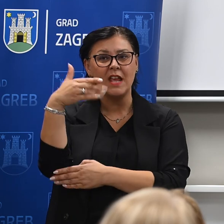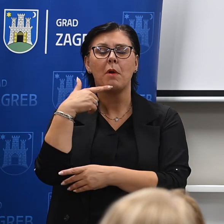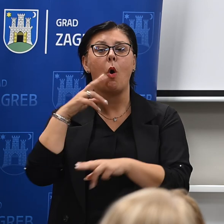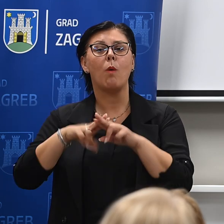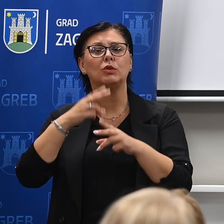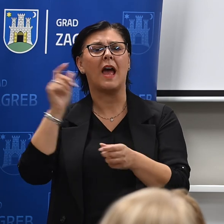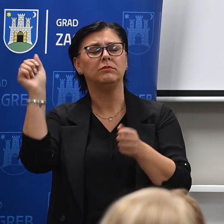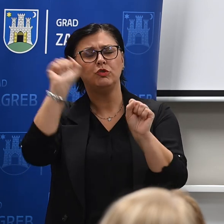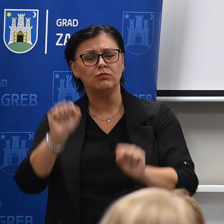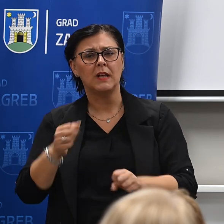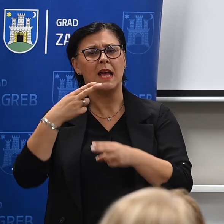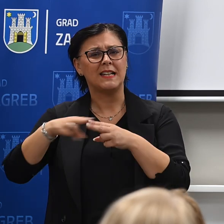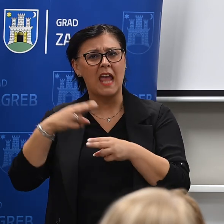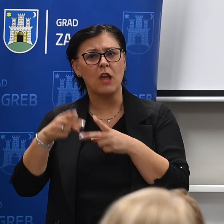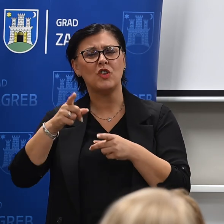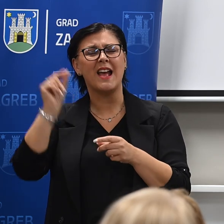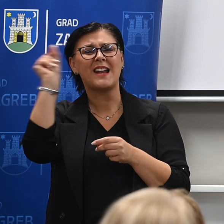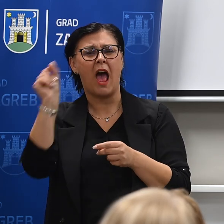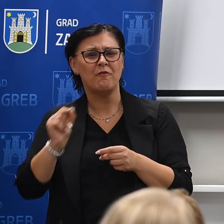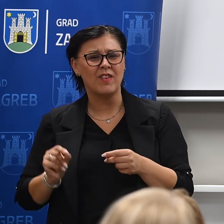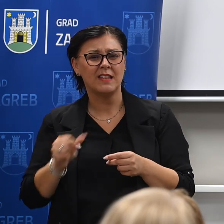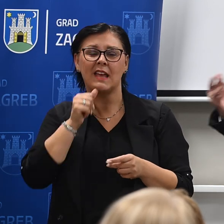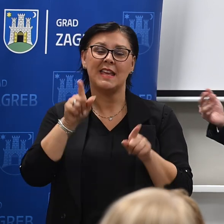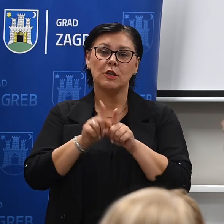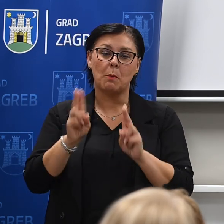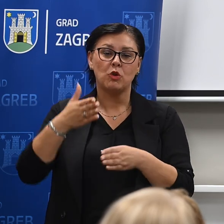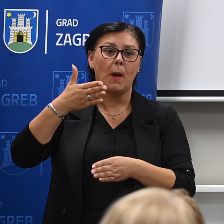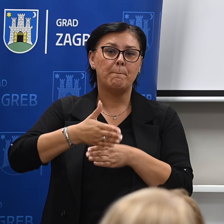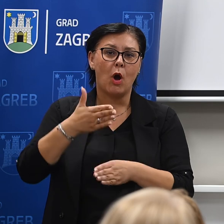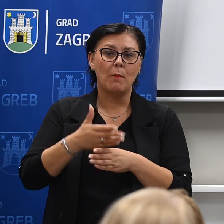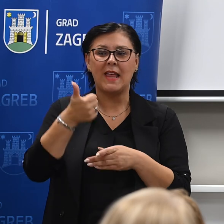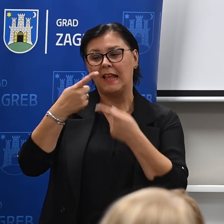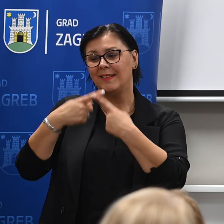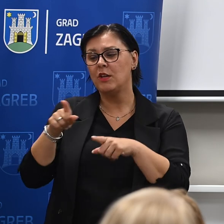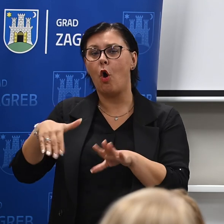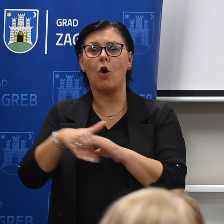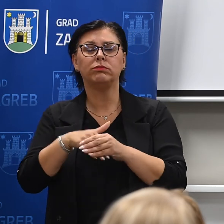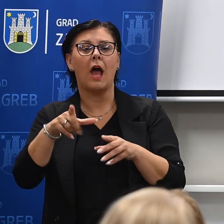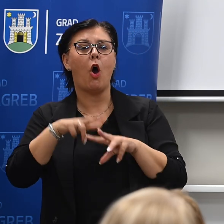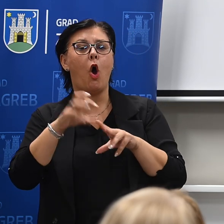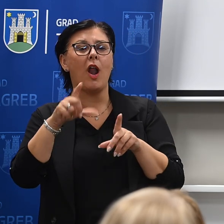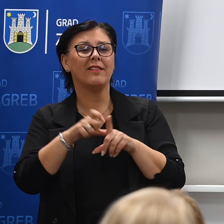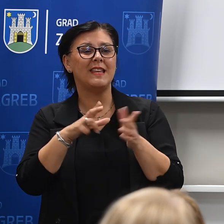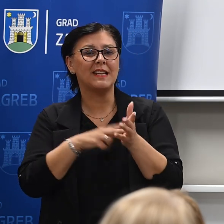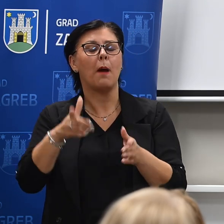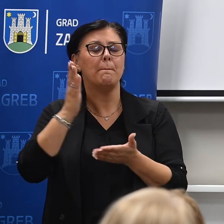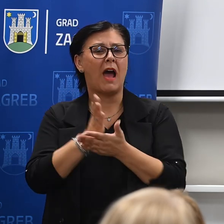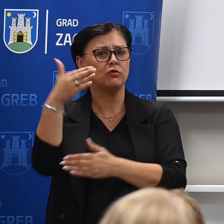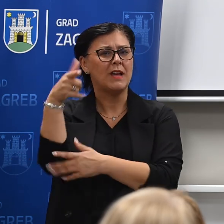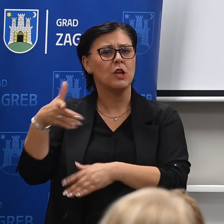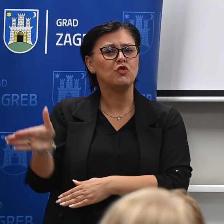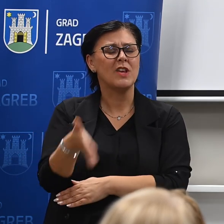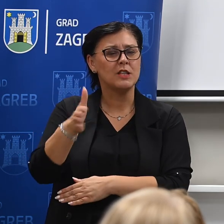grafita, a pomagali bi ili, ajmo reći, imali bi komplementarnu situaciju da i dio zagrebačkog holdinga, odnosno konkretno čistoća